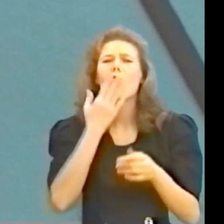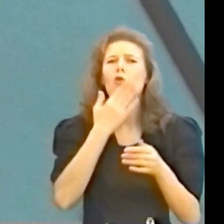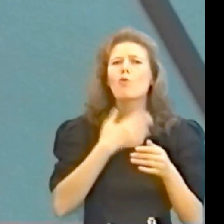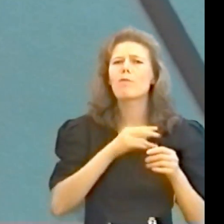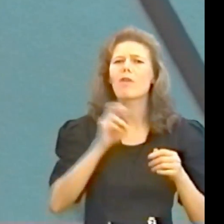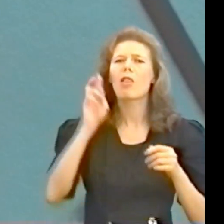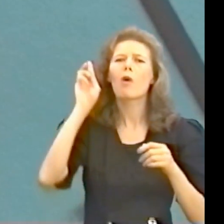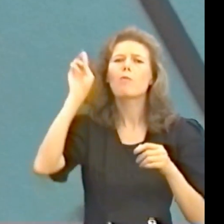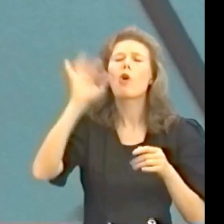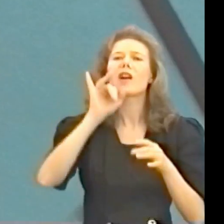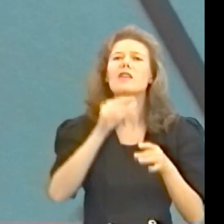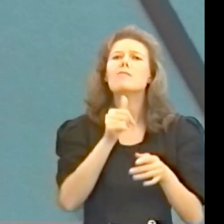ему во всем служить